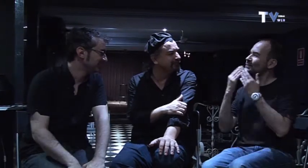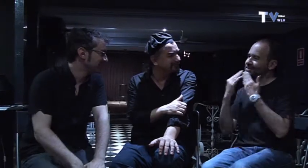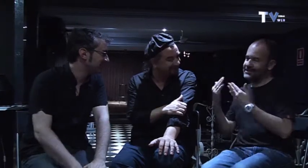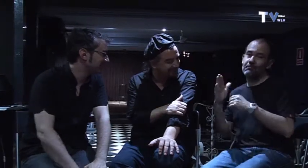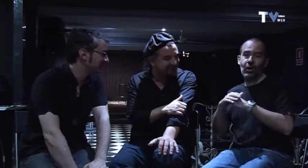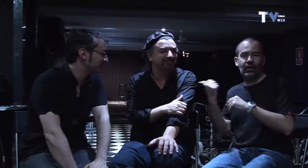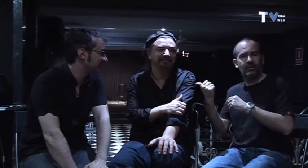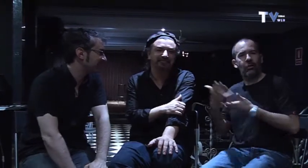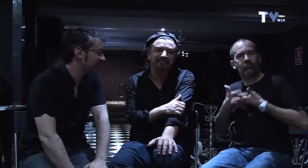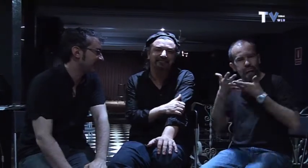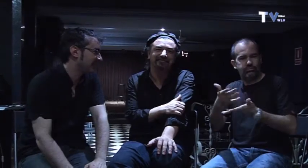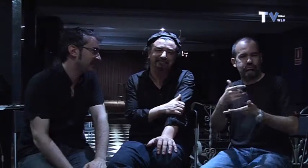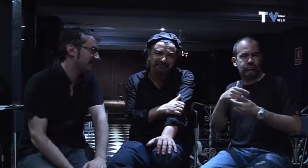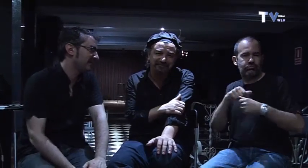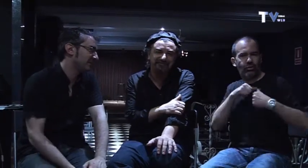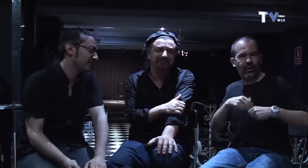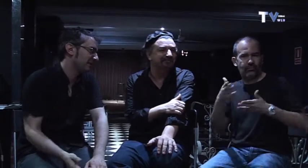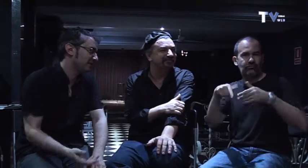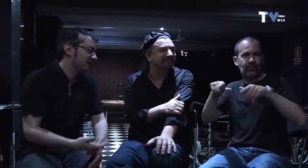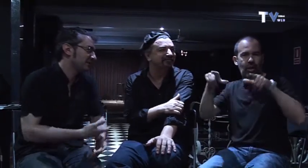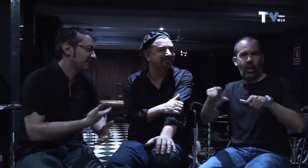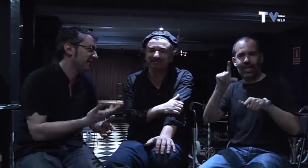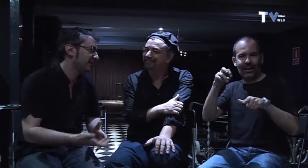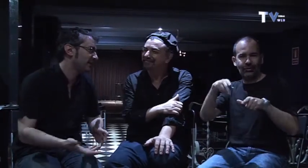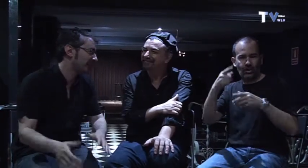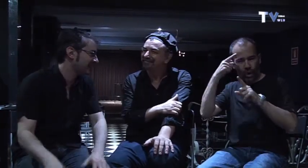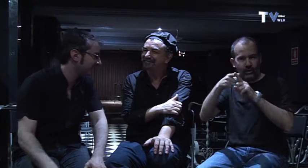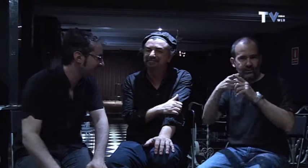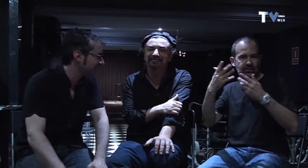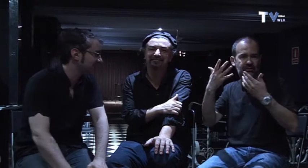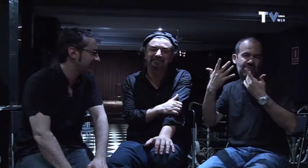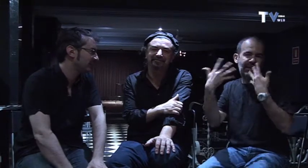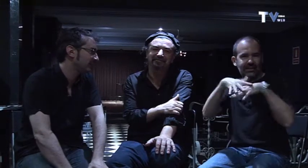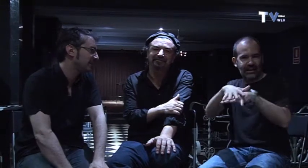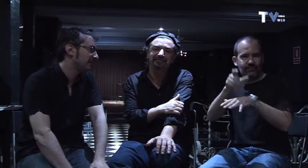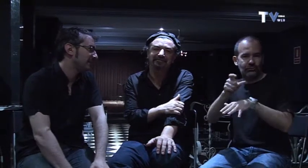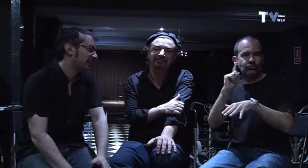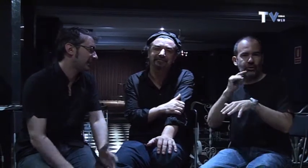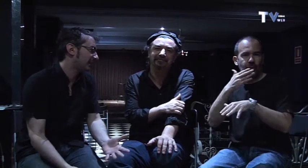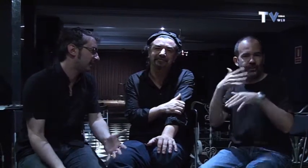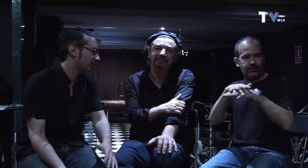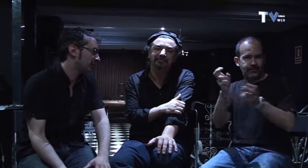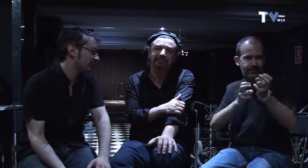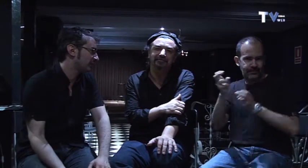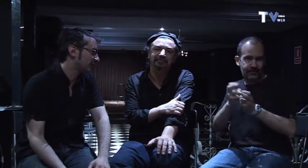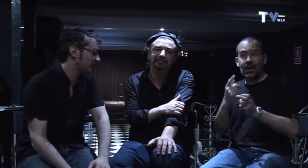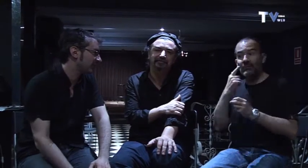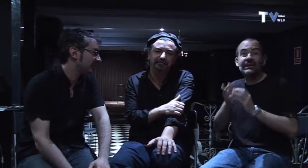muy bien pues muchísimas gracias y ya vemos aquí pues que te sensualidad en el local de la sala de la acción para tener una integración de personas solas y oyentes